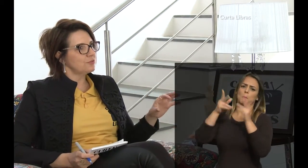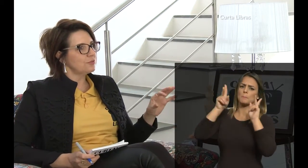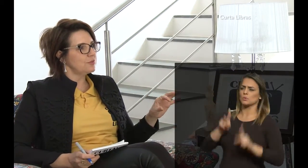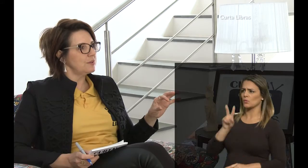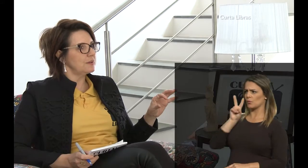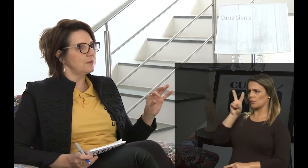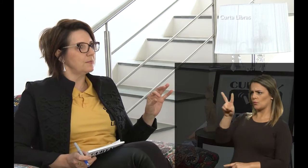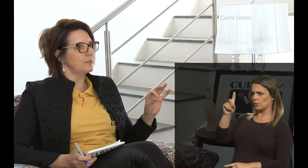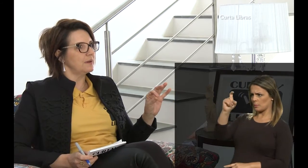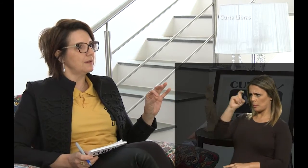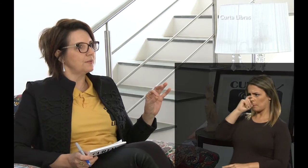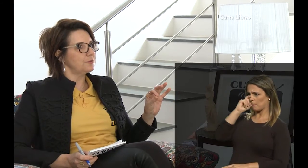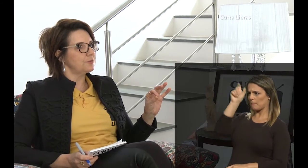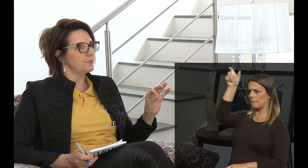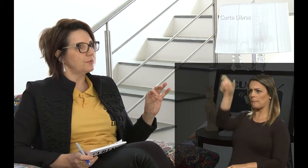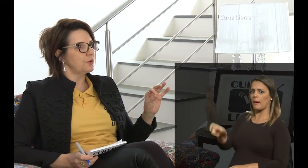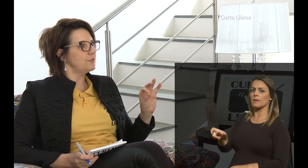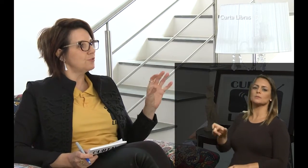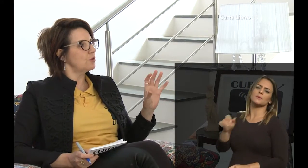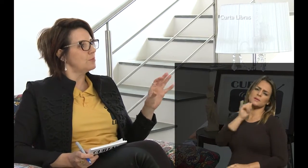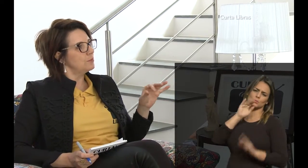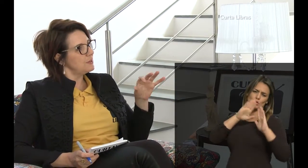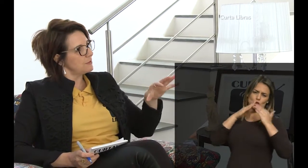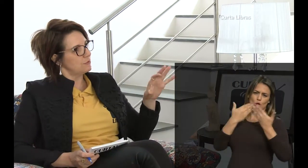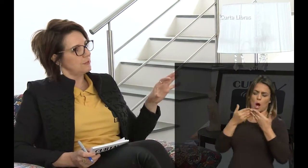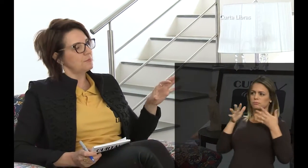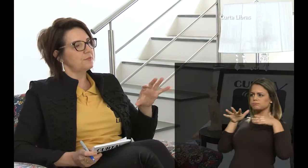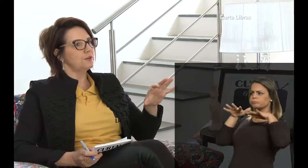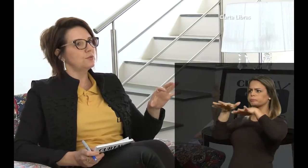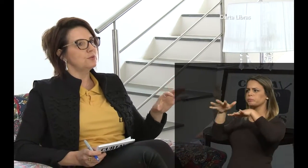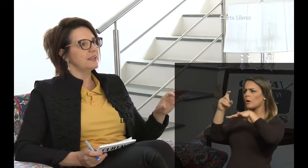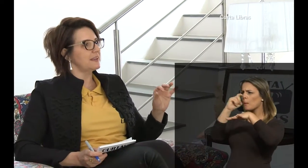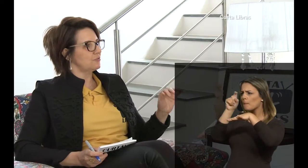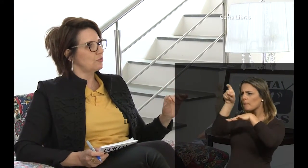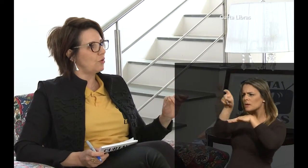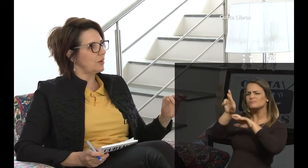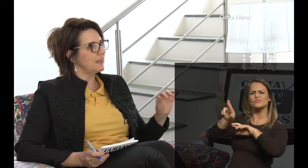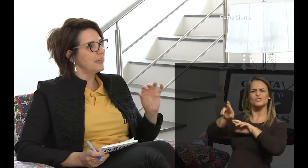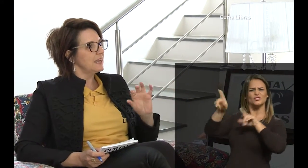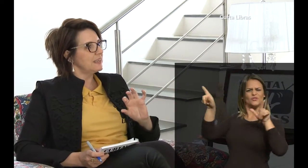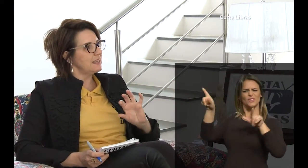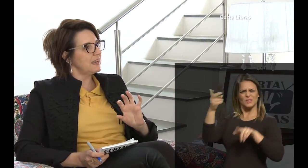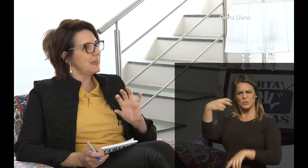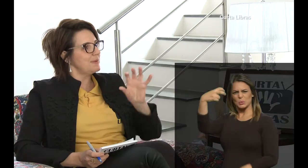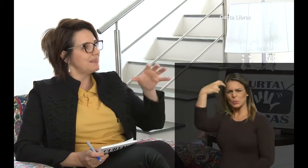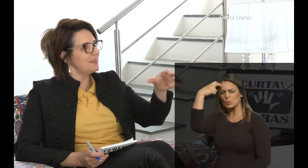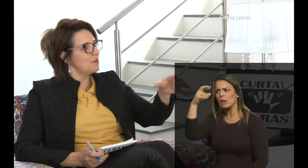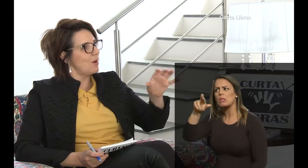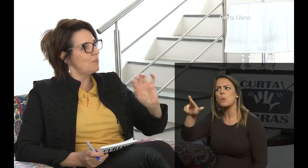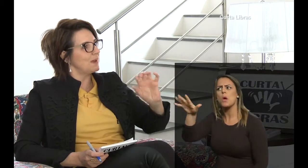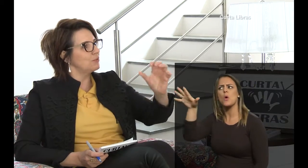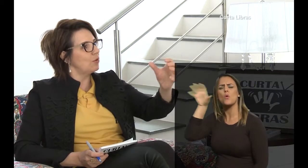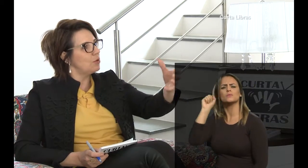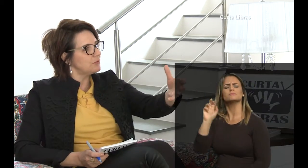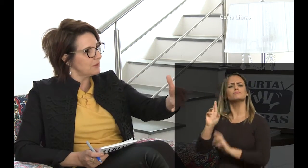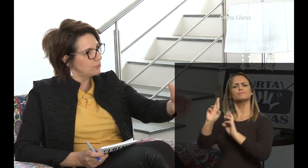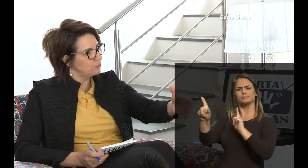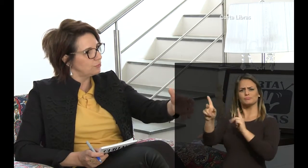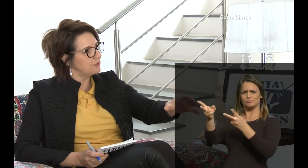foi visto como um ícone, uma figura na escola que remeteu a uma outra cultura